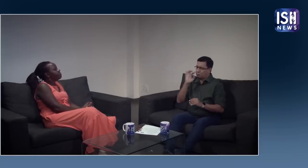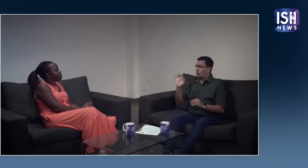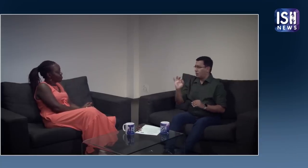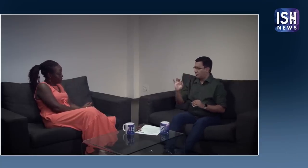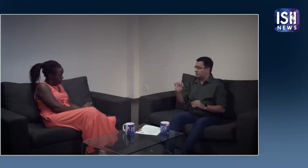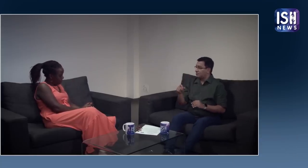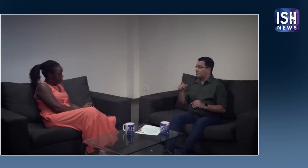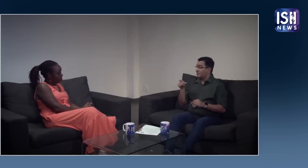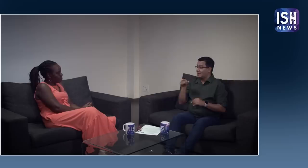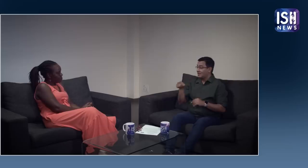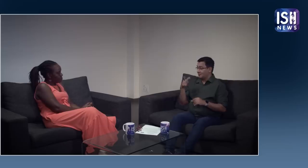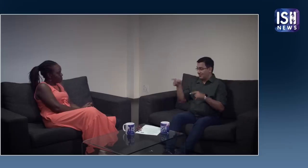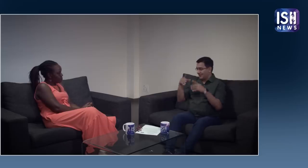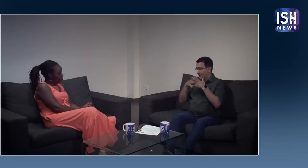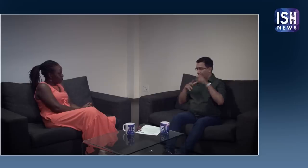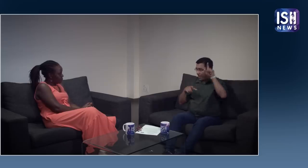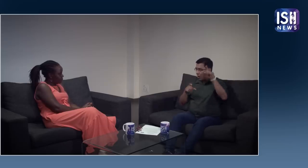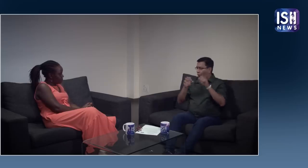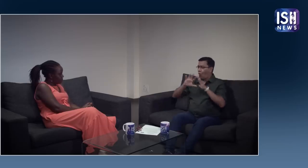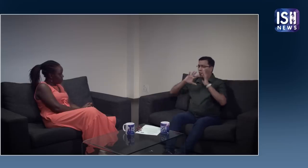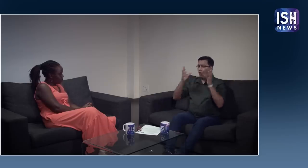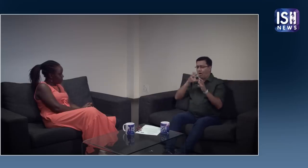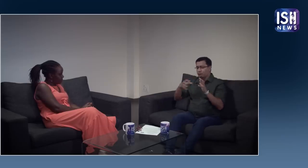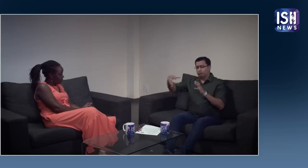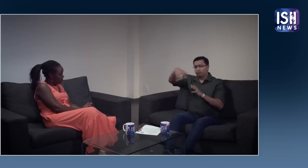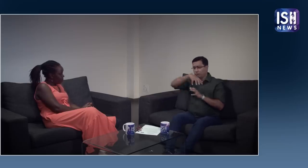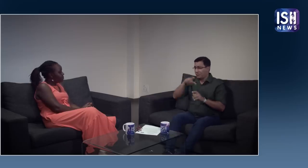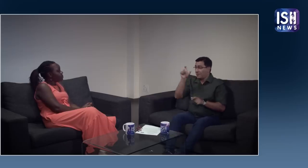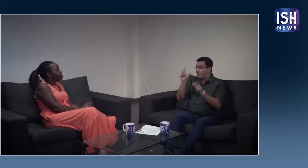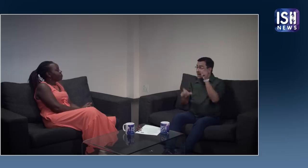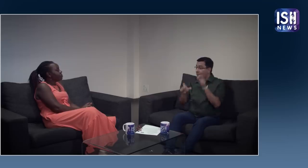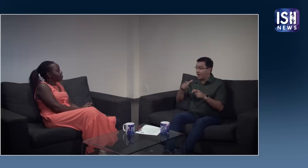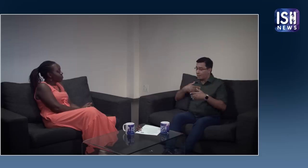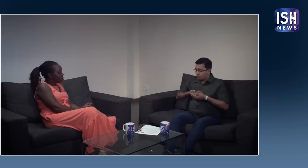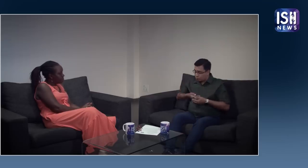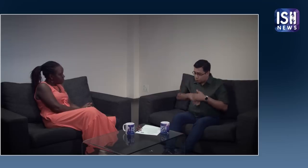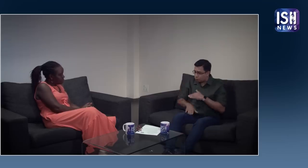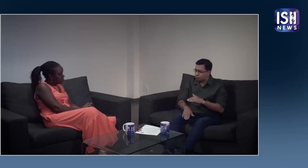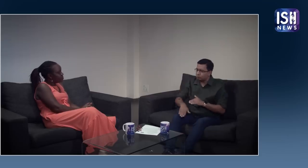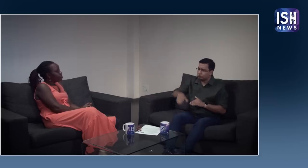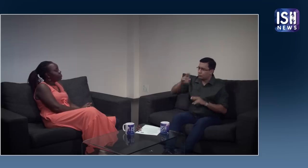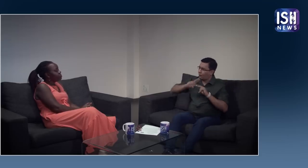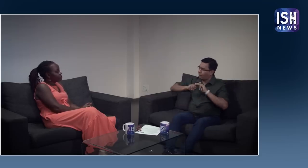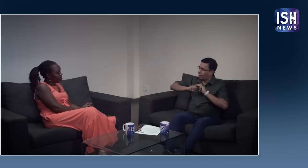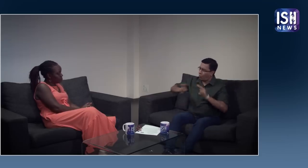करता हूँ बहुत जरूरी है अमेरिका और दुनिया भर में जहां लोग अपने जनम से ही सांकेदिक भाषा में संबाद करते हैं